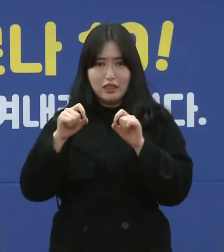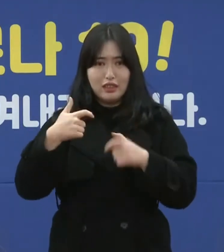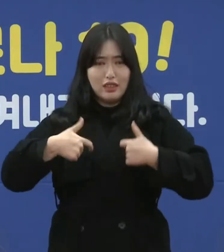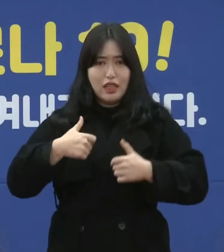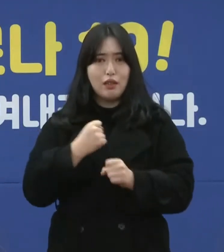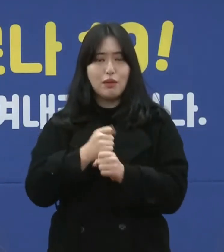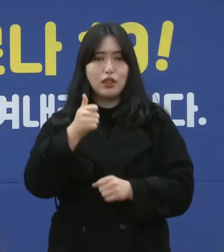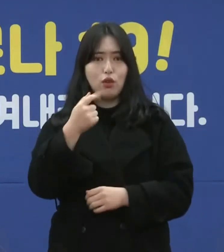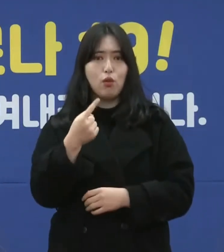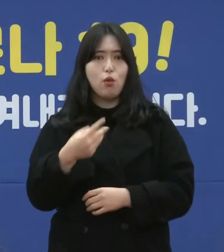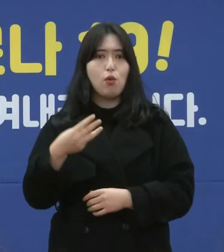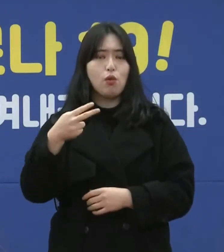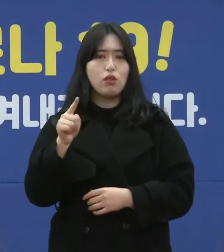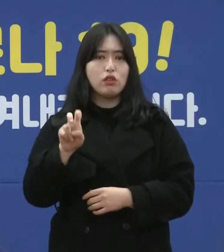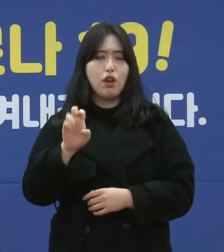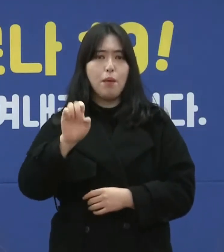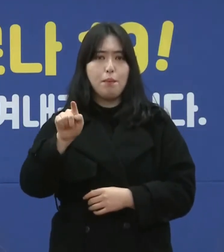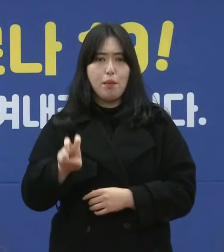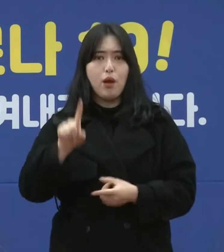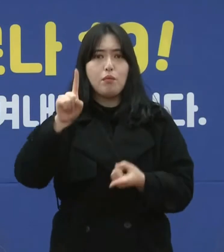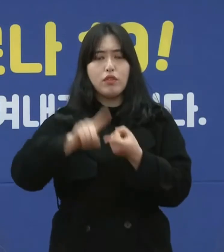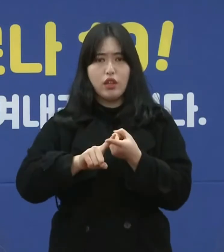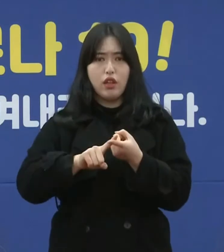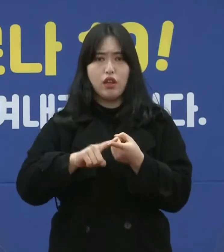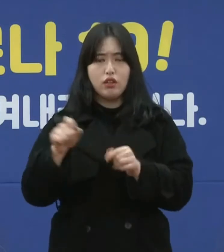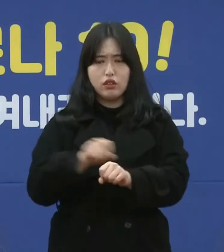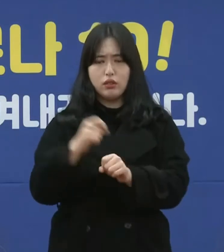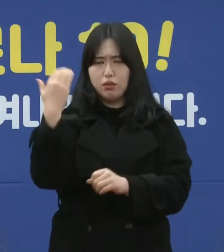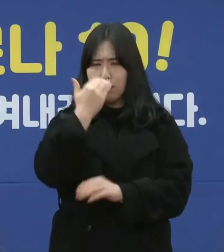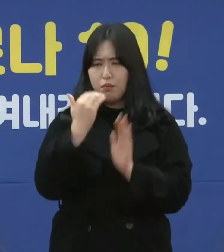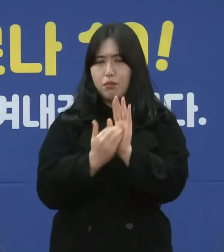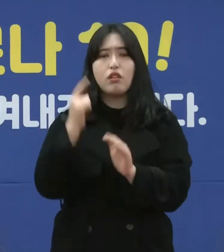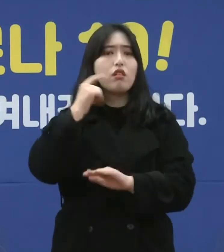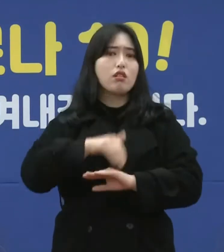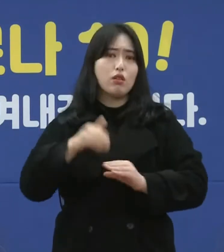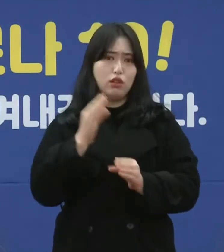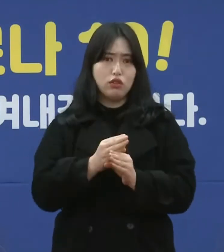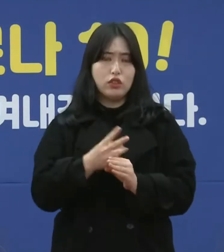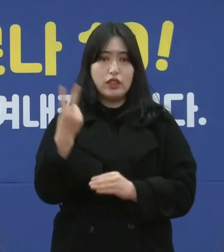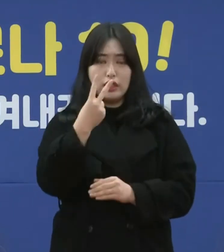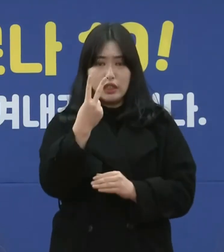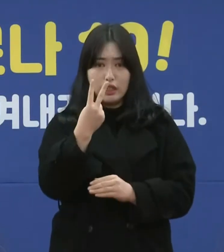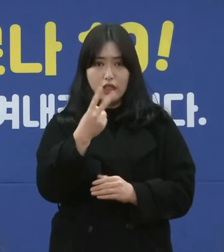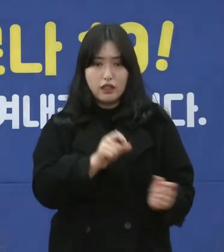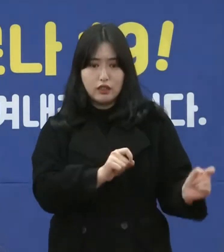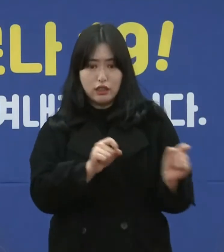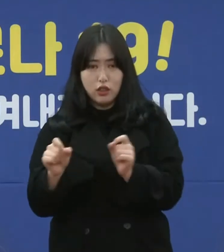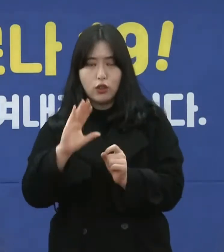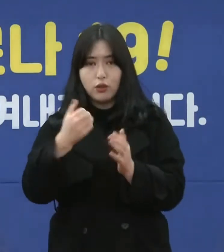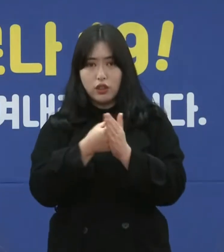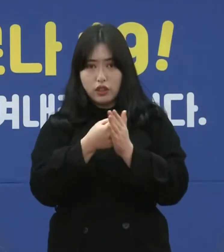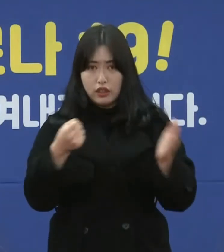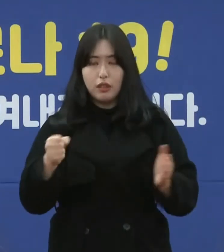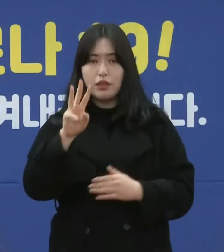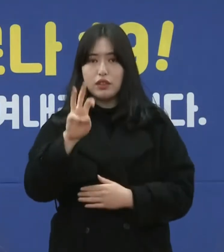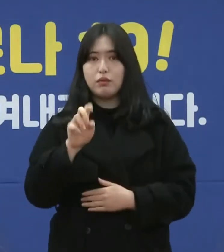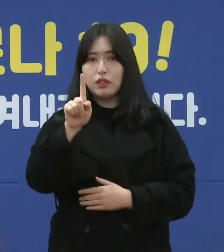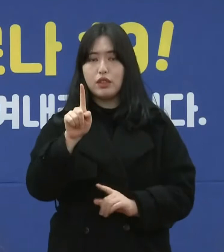등에 대한 특별점검을 강화할 계획입니다. 2단계 연장 조치에 따라서 오는 31일까지